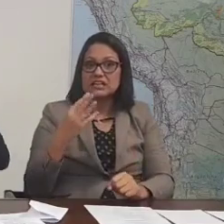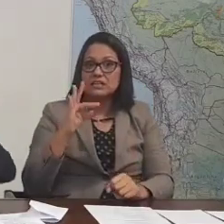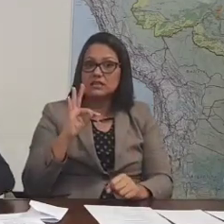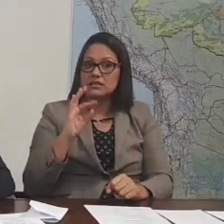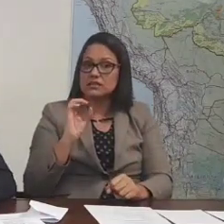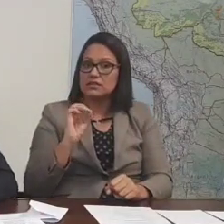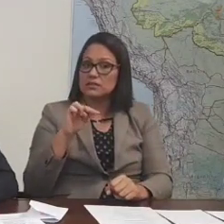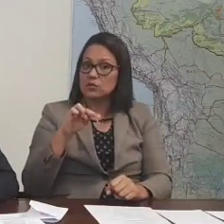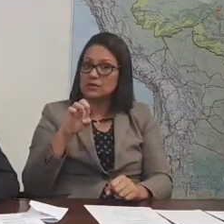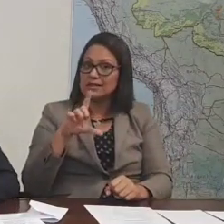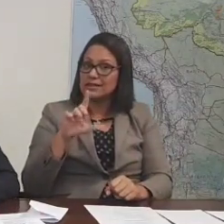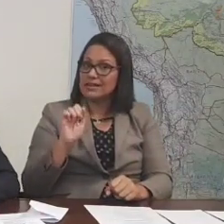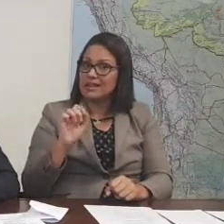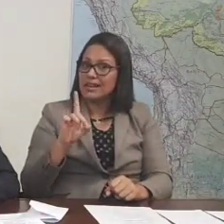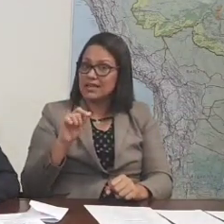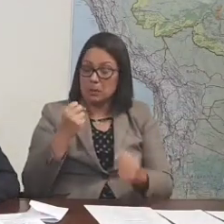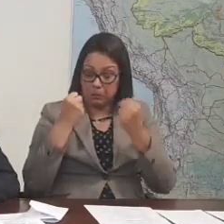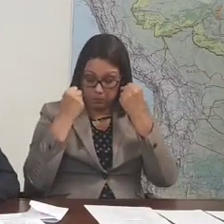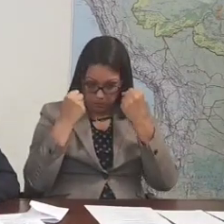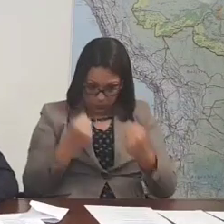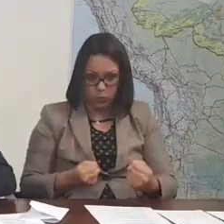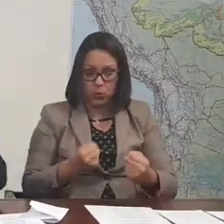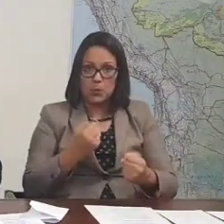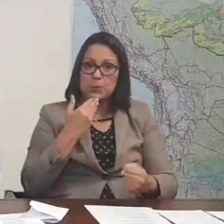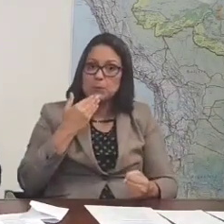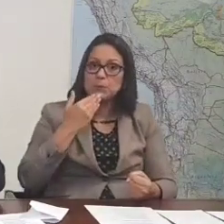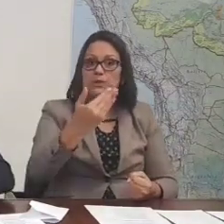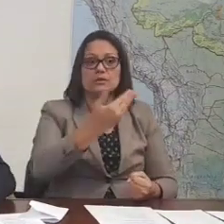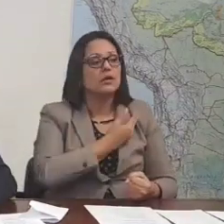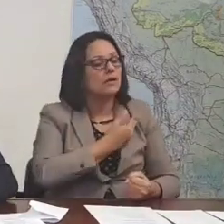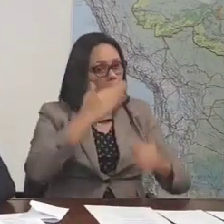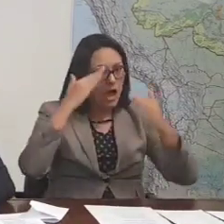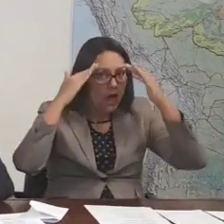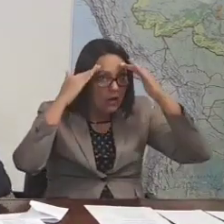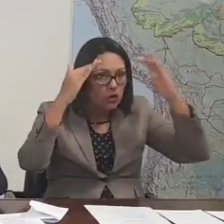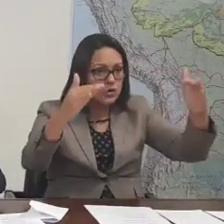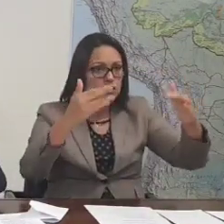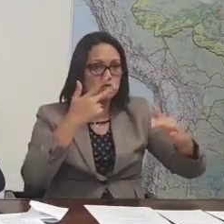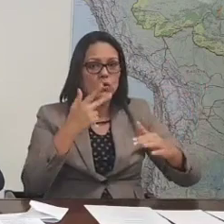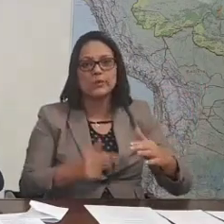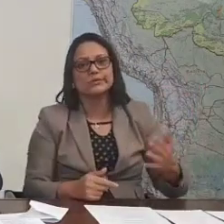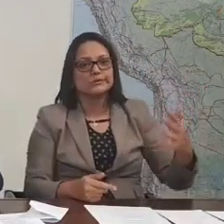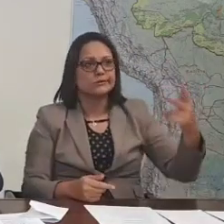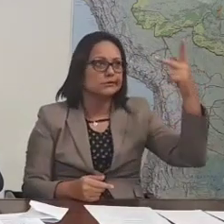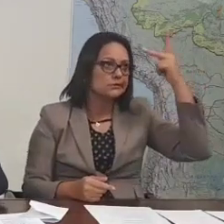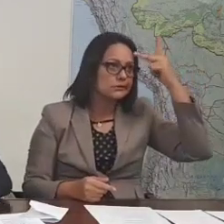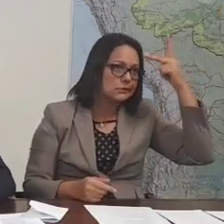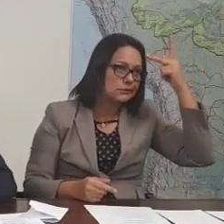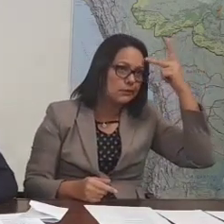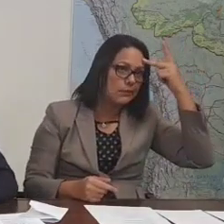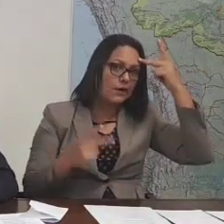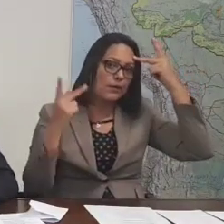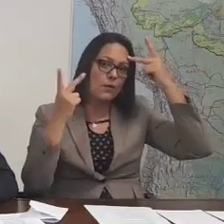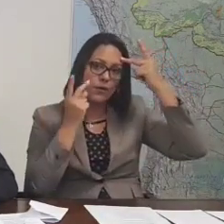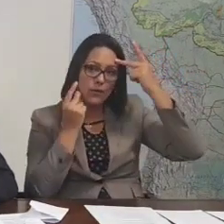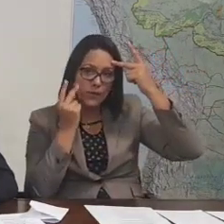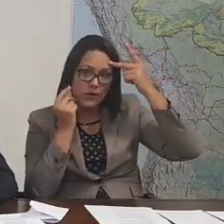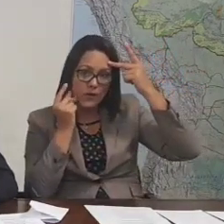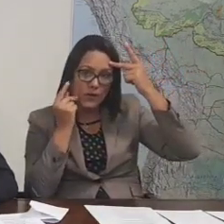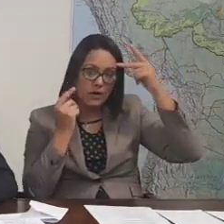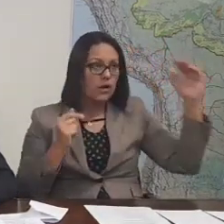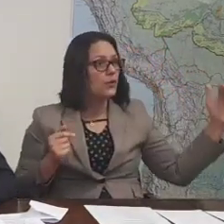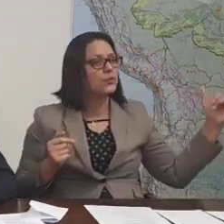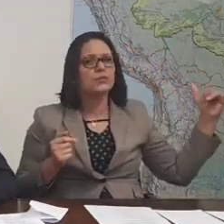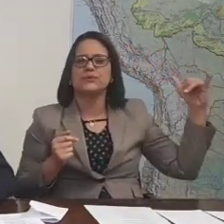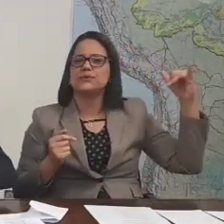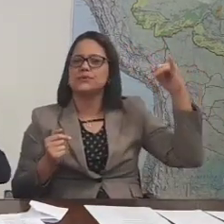Eu pedi para um colega da aeronáutica levantar essa viagem, no caso, São Paulo-Fortaleza, pouquinho mais longa, 3 toneladas.